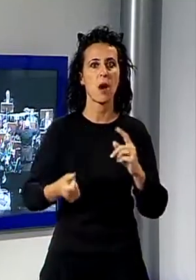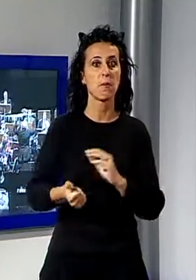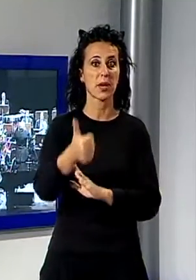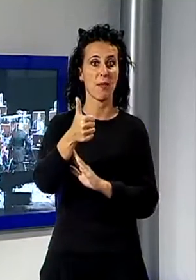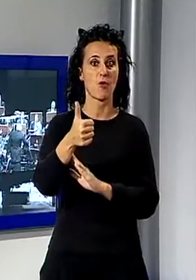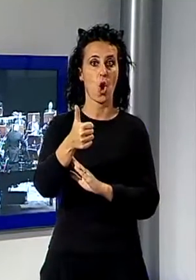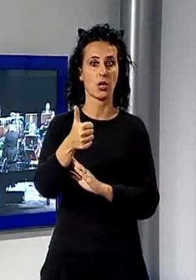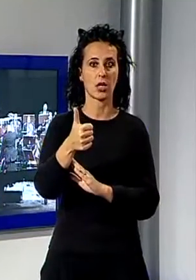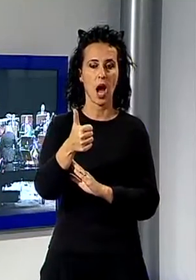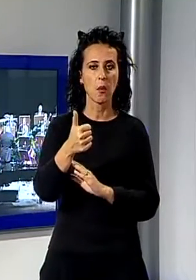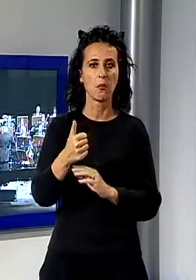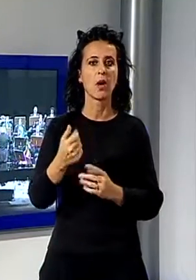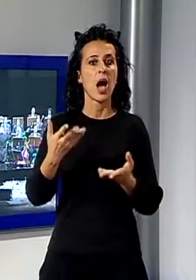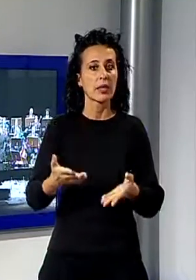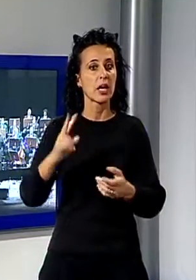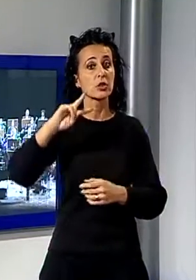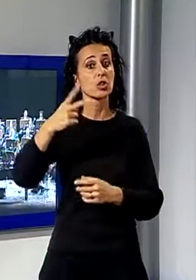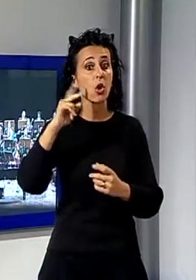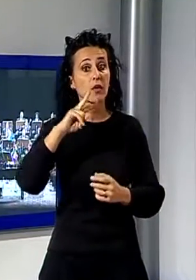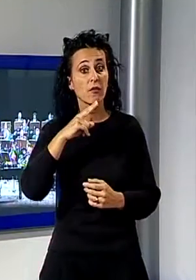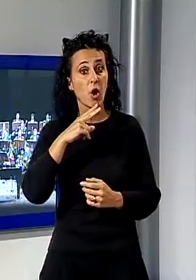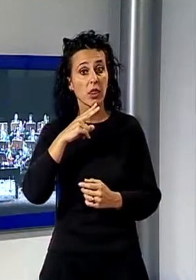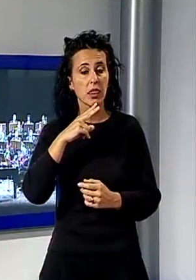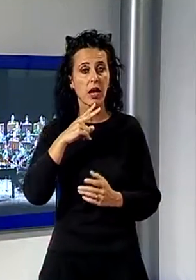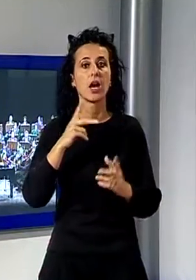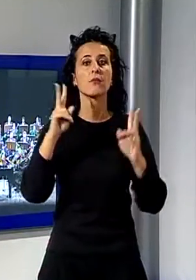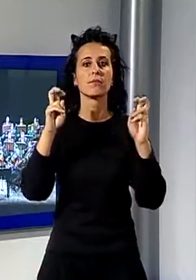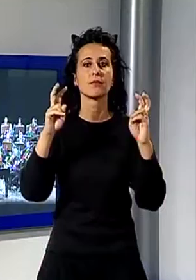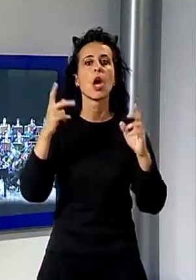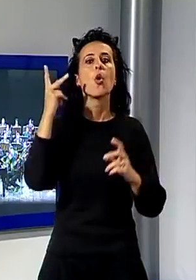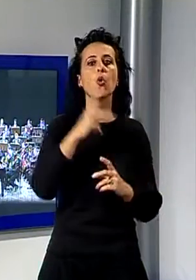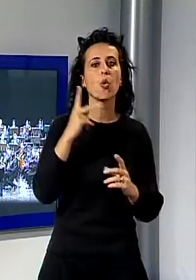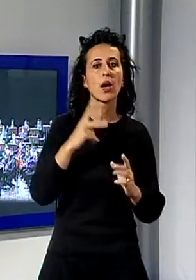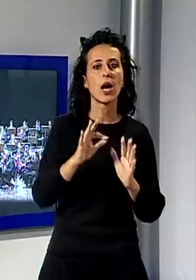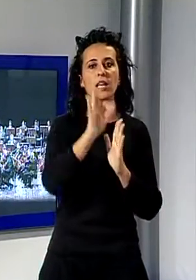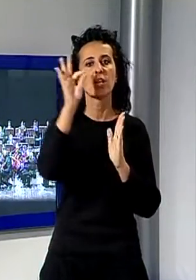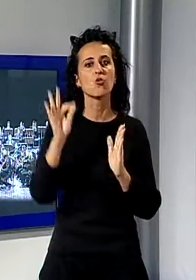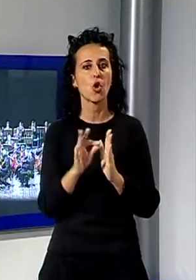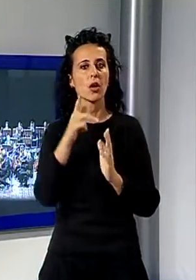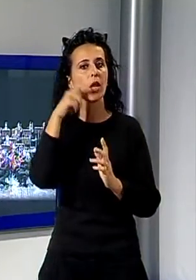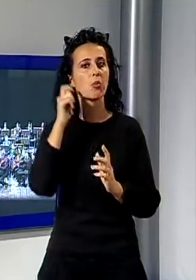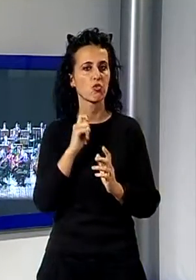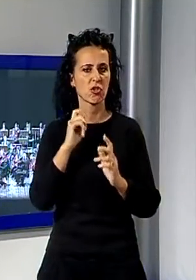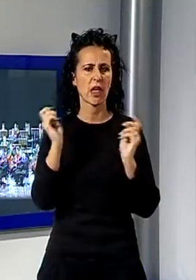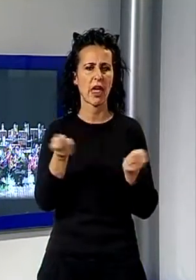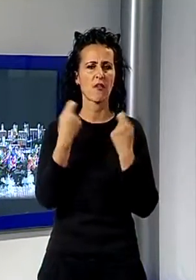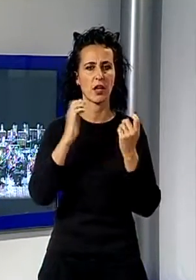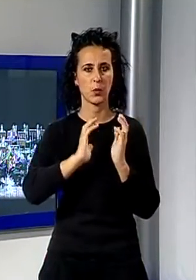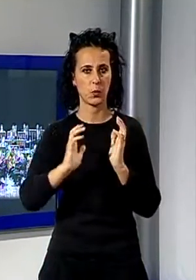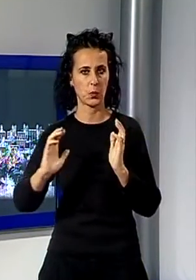Ora, per la seconda edizione, Lucca, i giorni di Puccini presenta una carrellata di prestigiosi eventi con testimonia d'eccezione